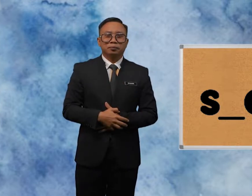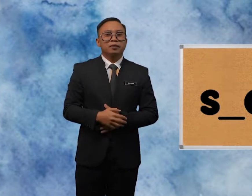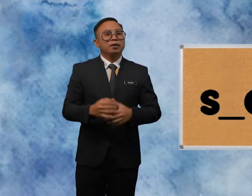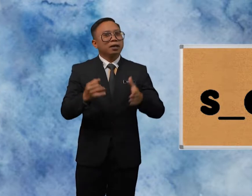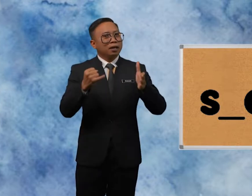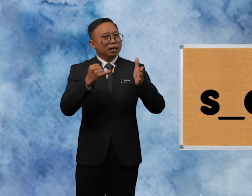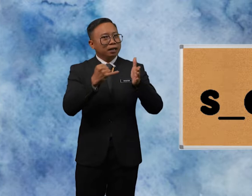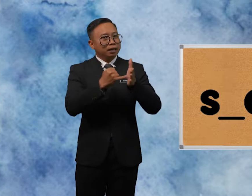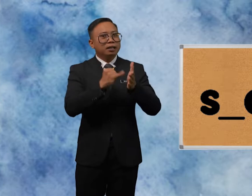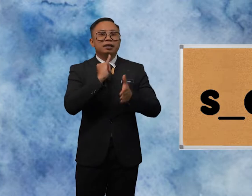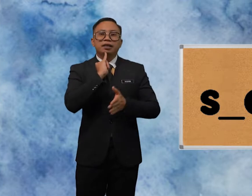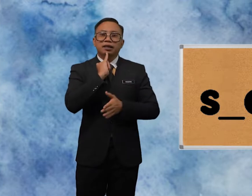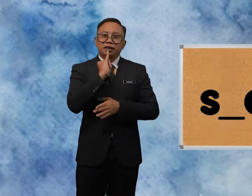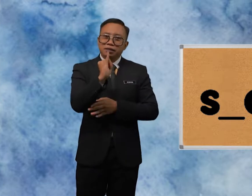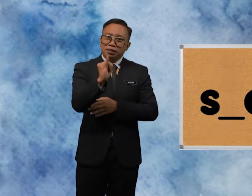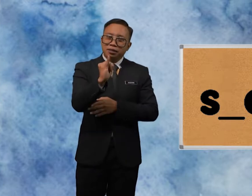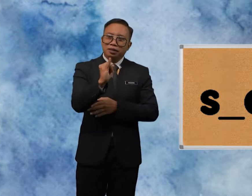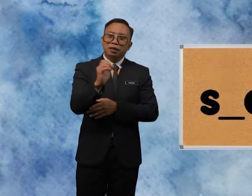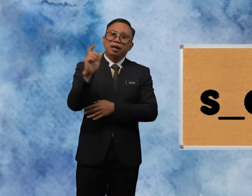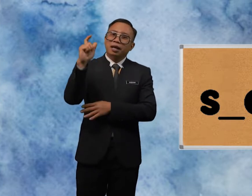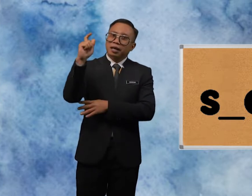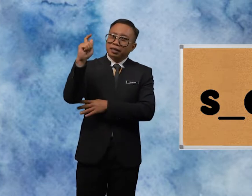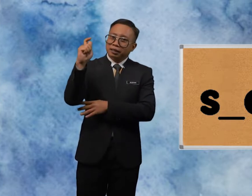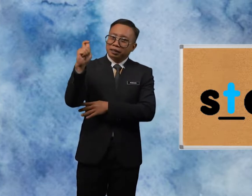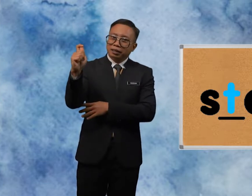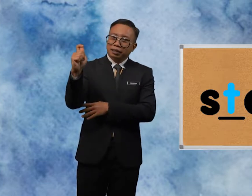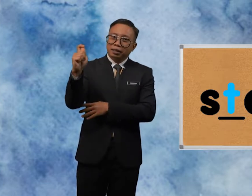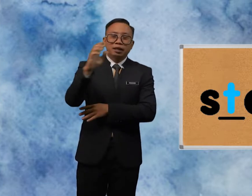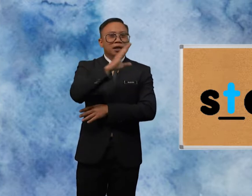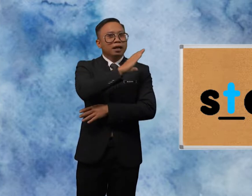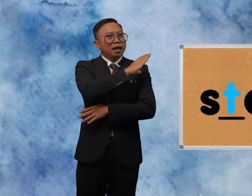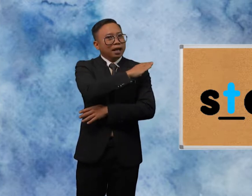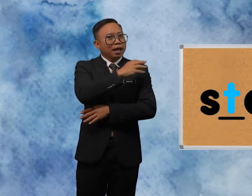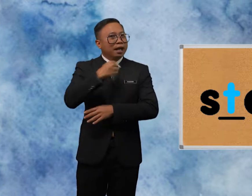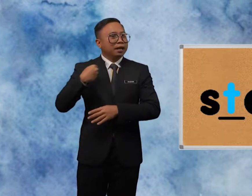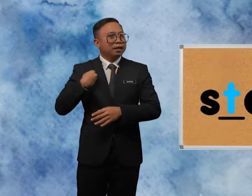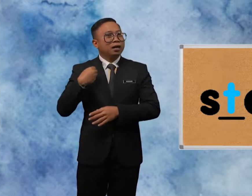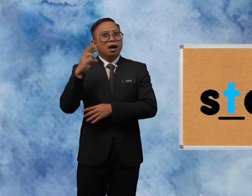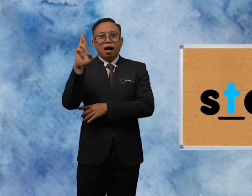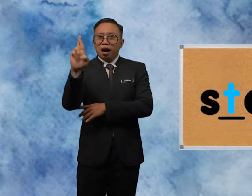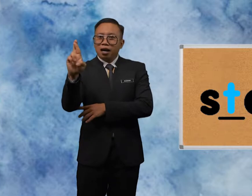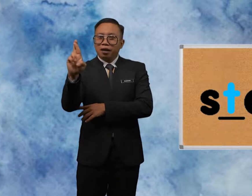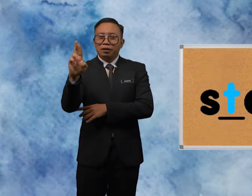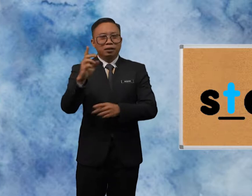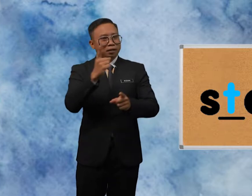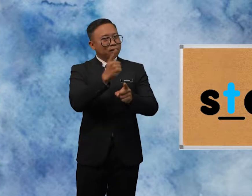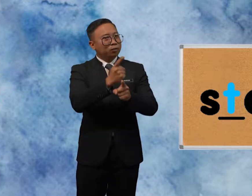It is T-N-R Correct